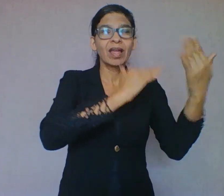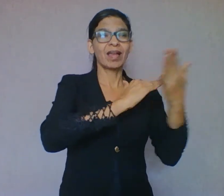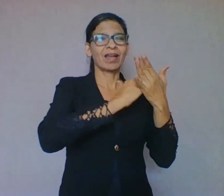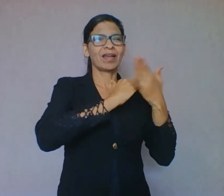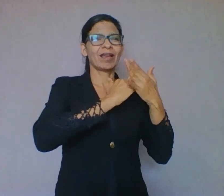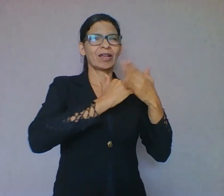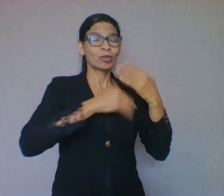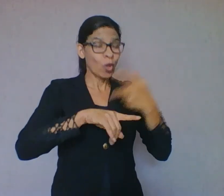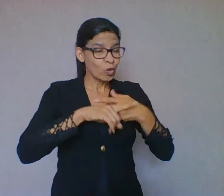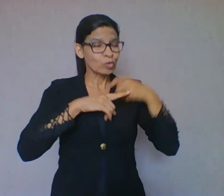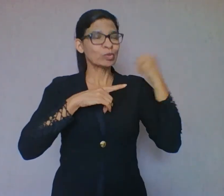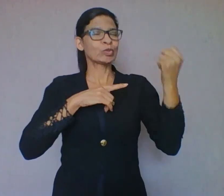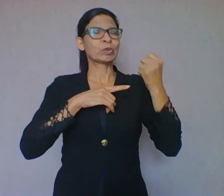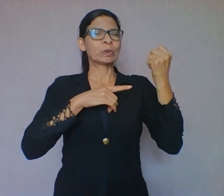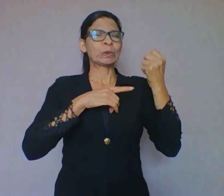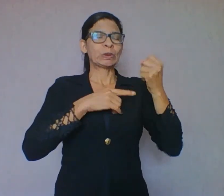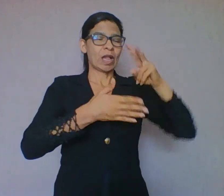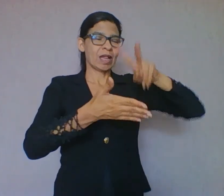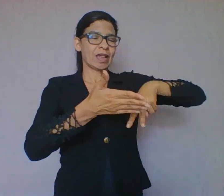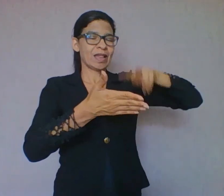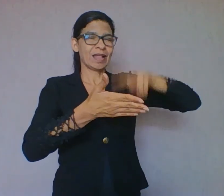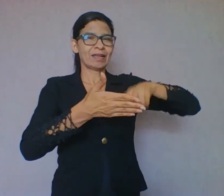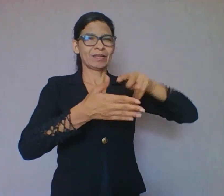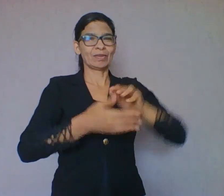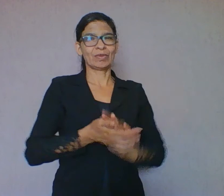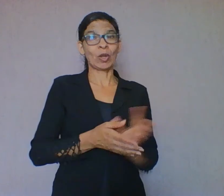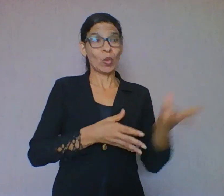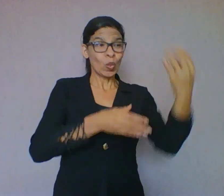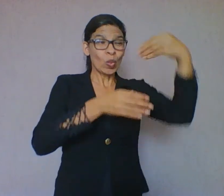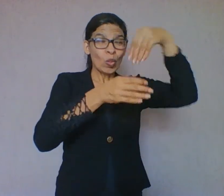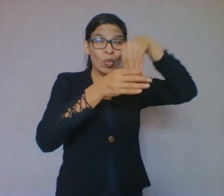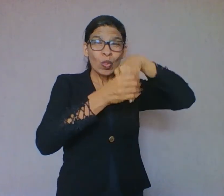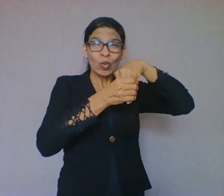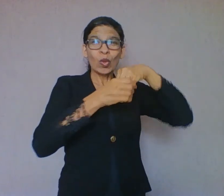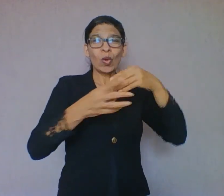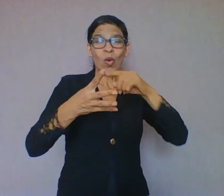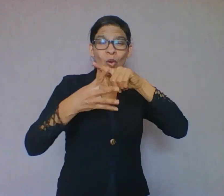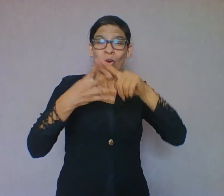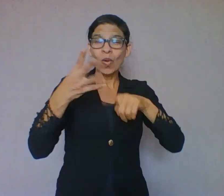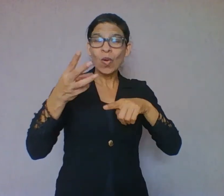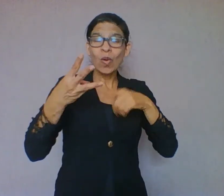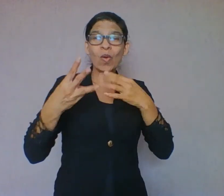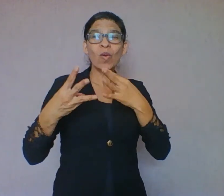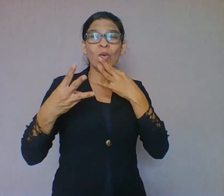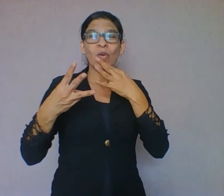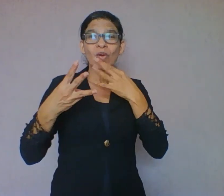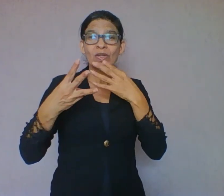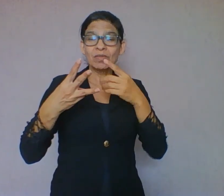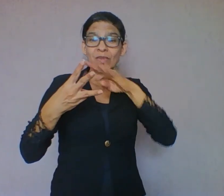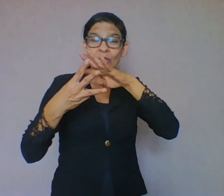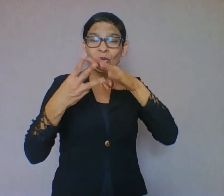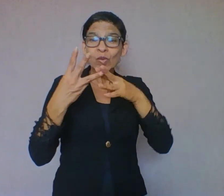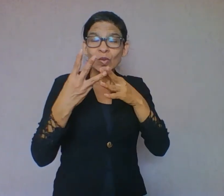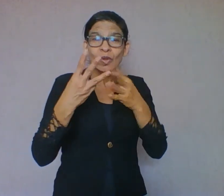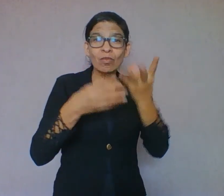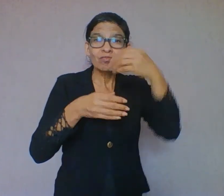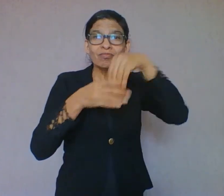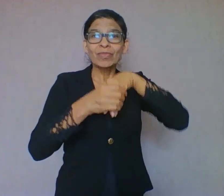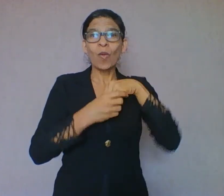conhecimento constituem o conhecimento prévio, sem o qual é impossível compreender os textos. A